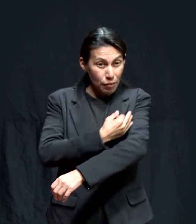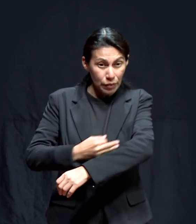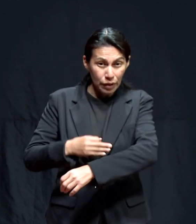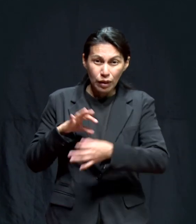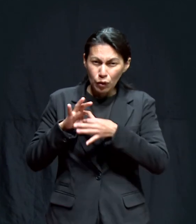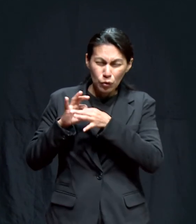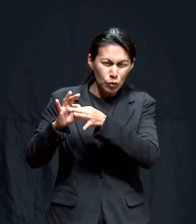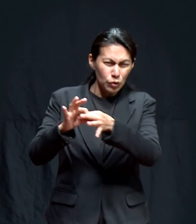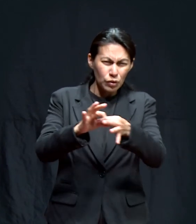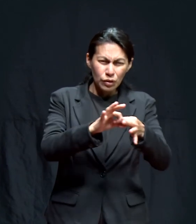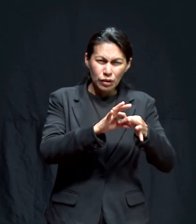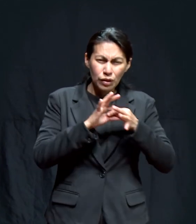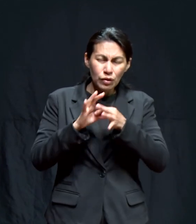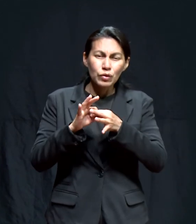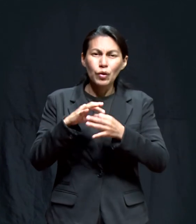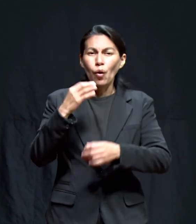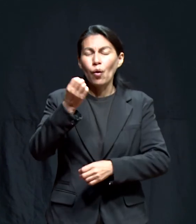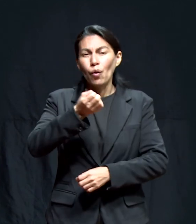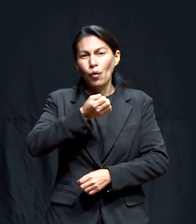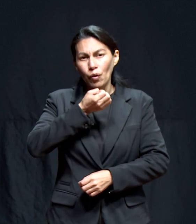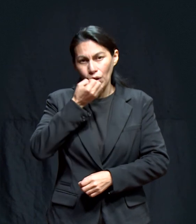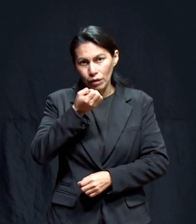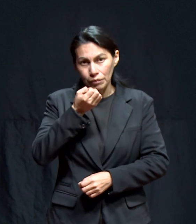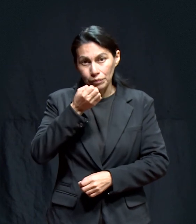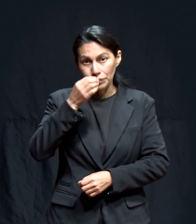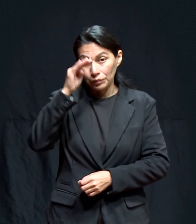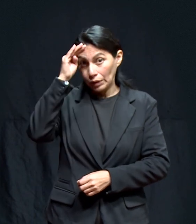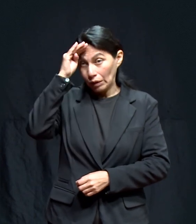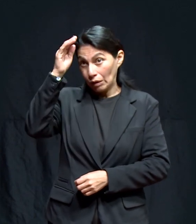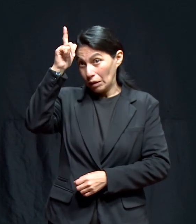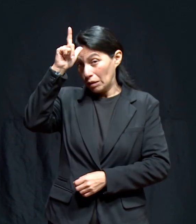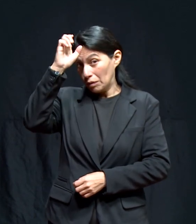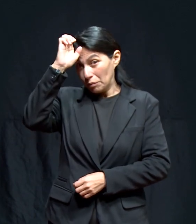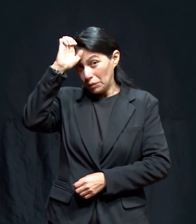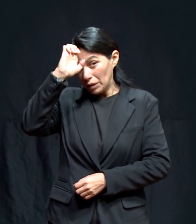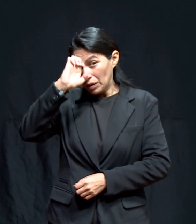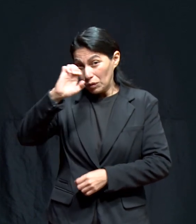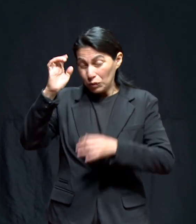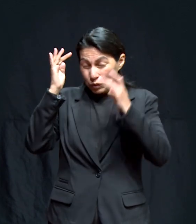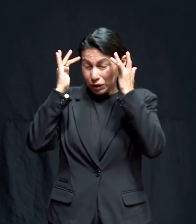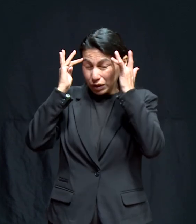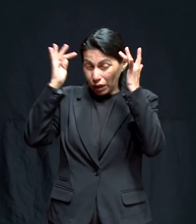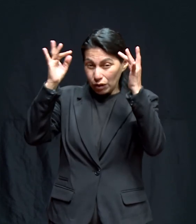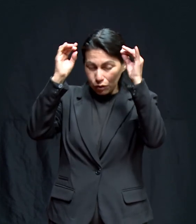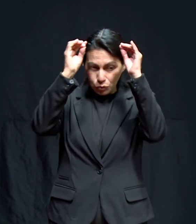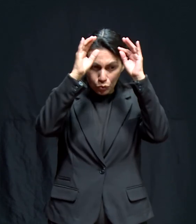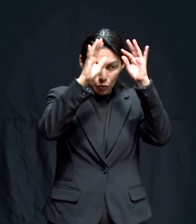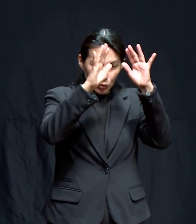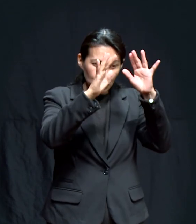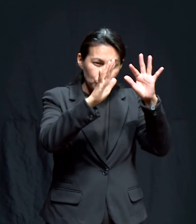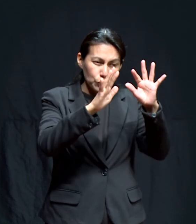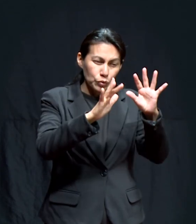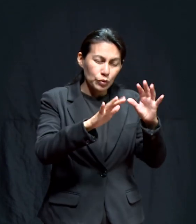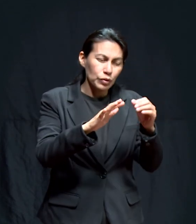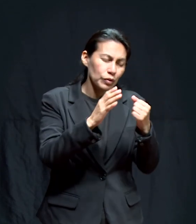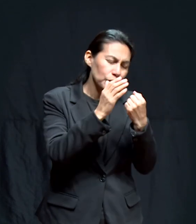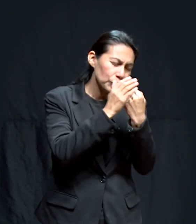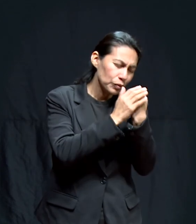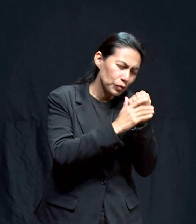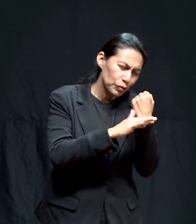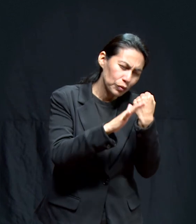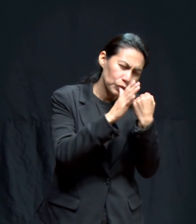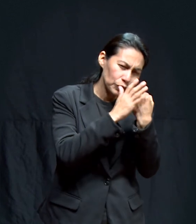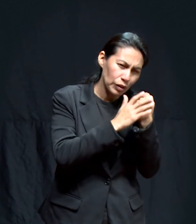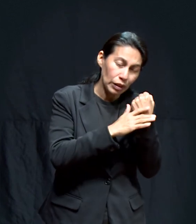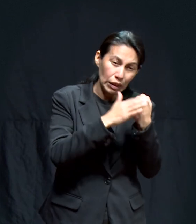familia Estar unidos Para que el Señor El Espíritu Santo Conforte y consuele Con